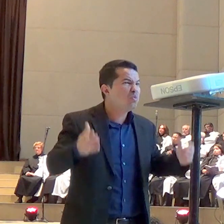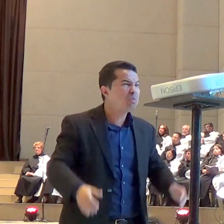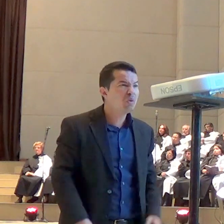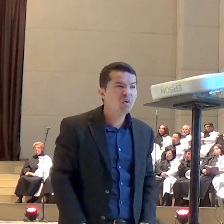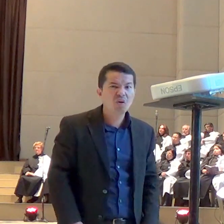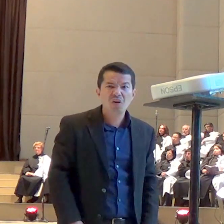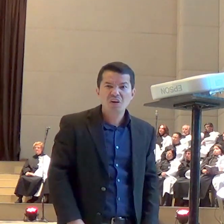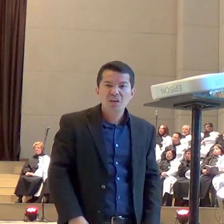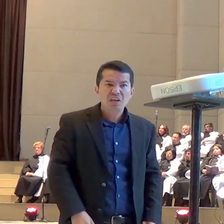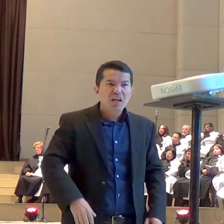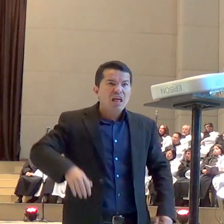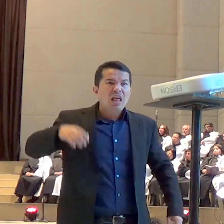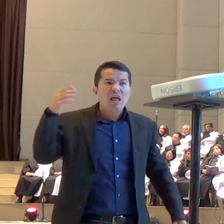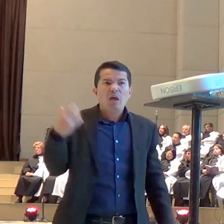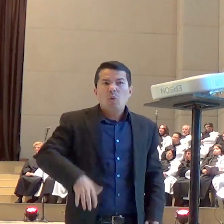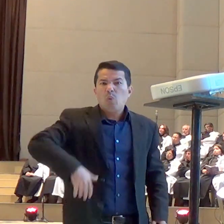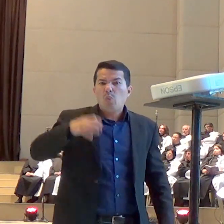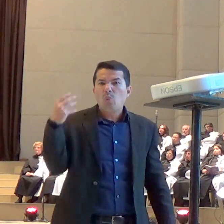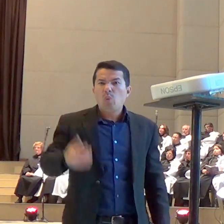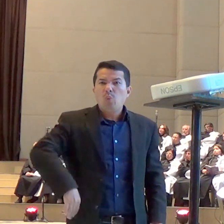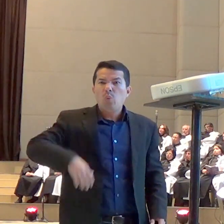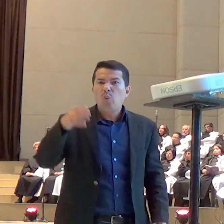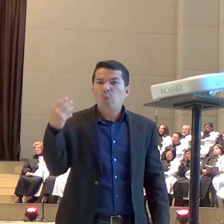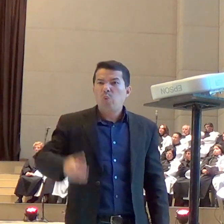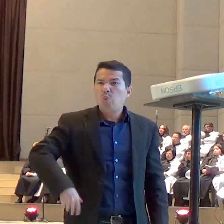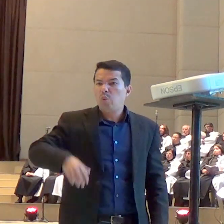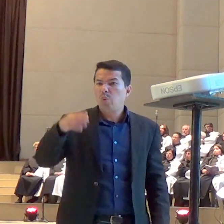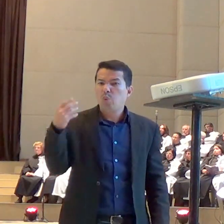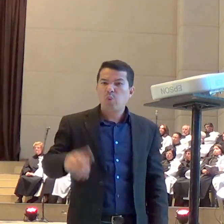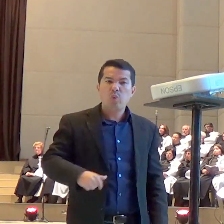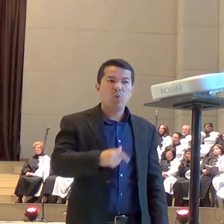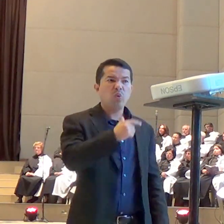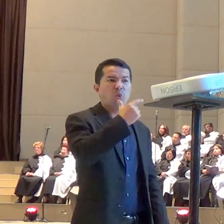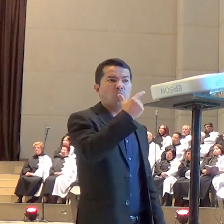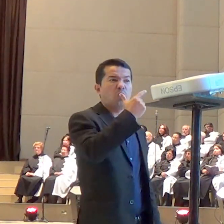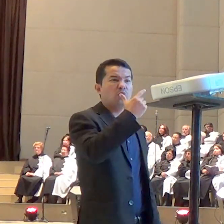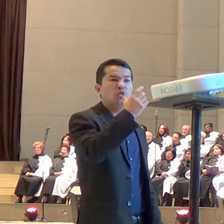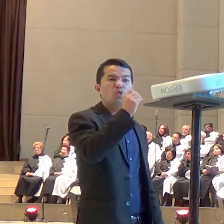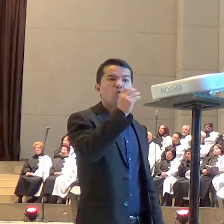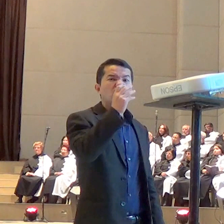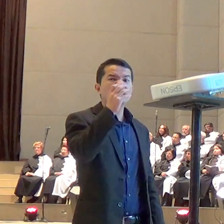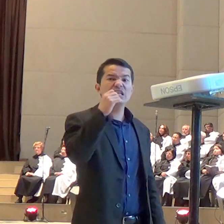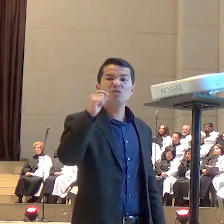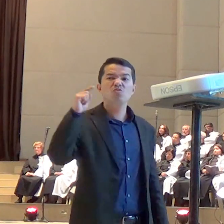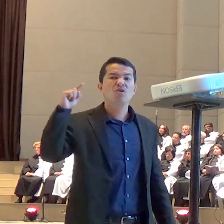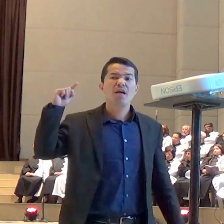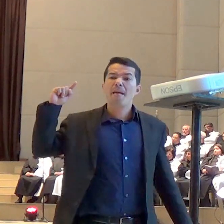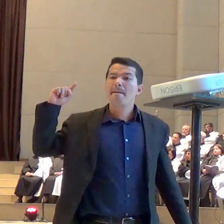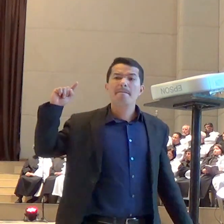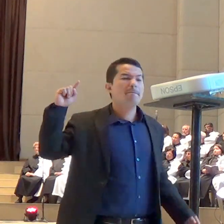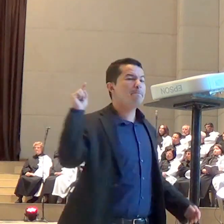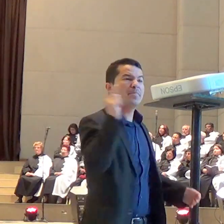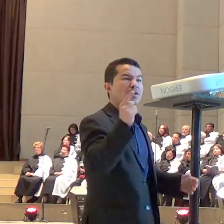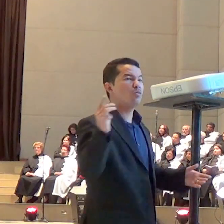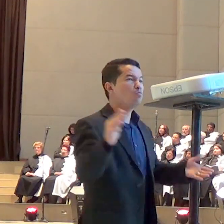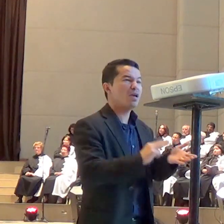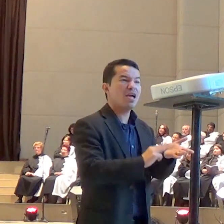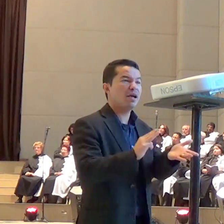com todo esse número de gente? Um segredo que é guardado por muita gente não é segredo. gente vai... O que está acontecendo?